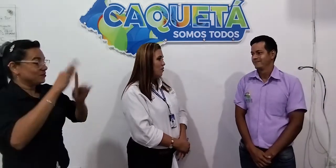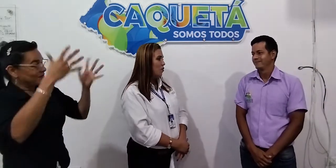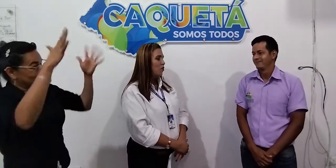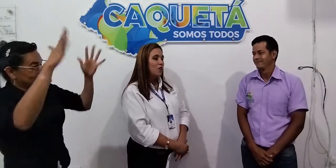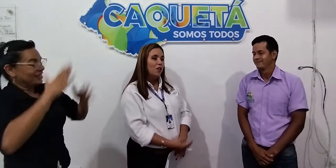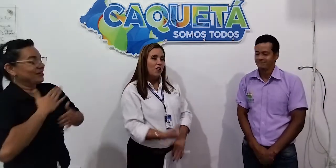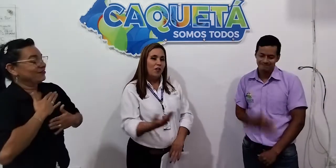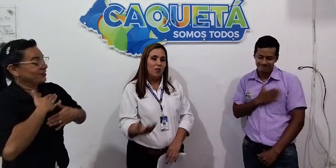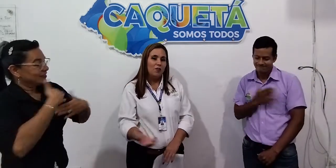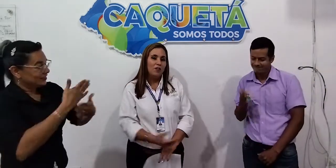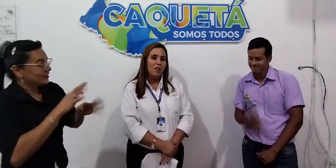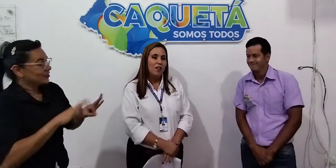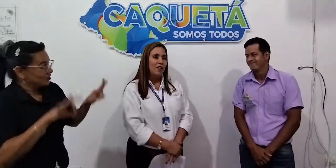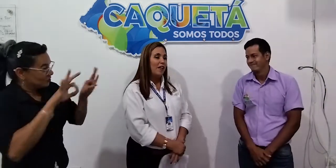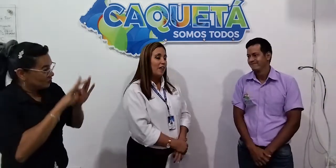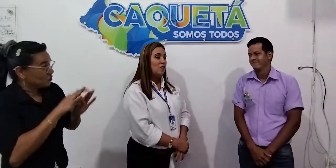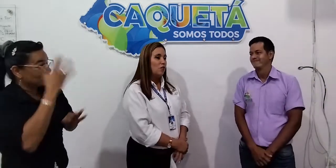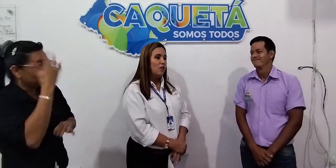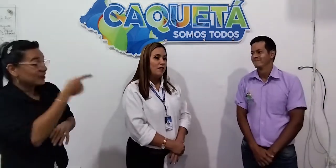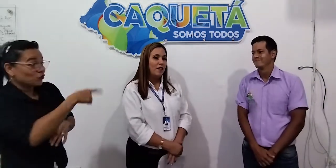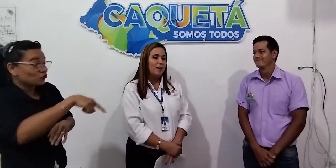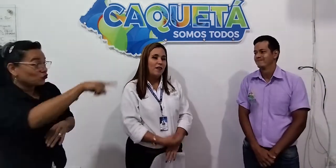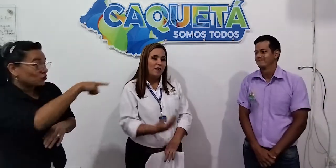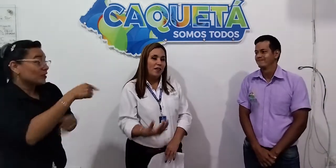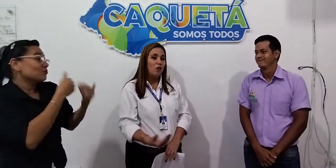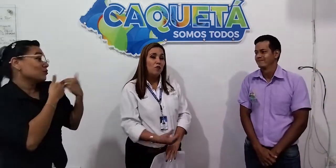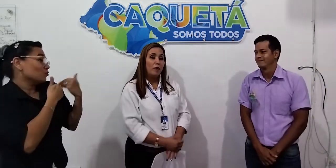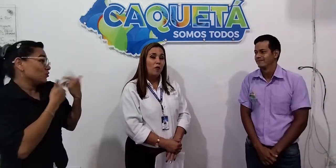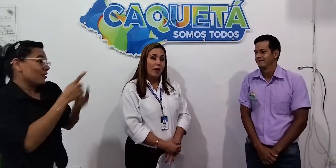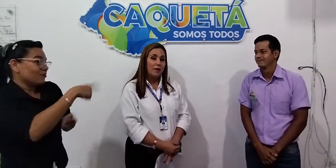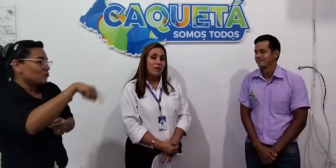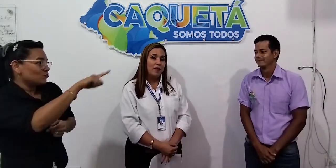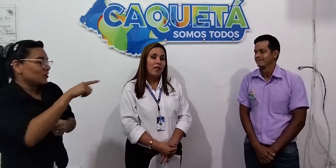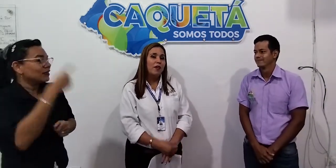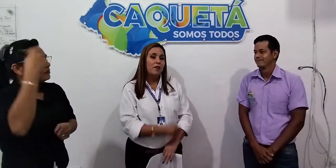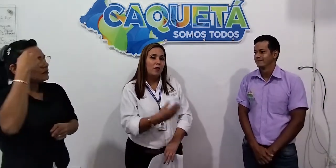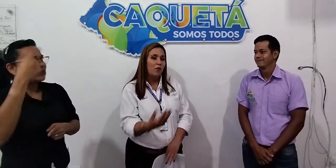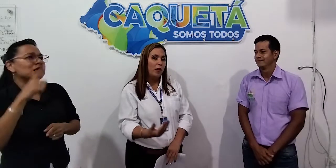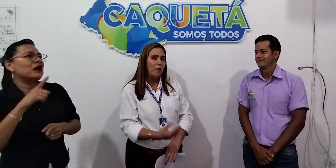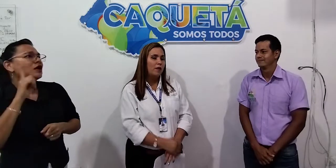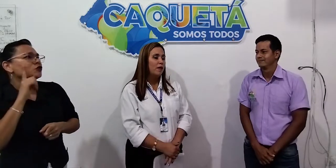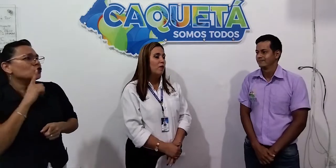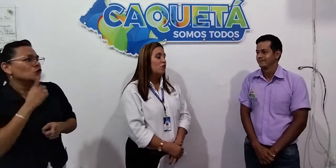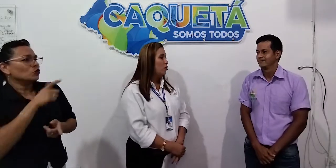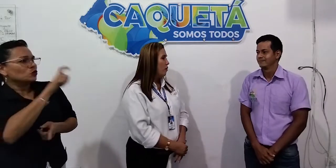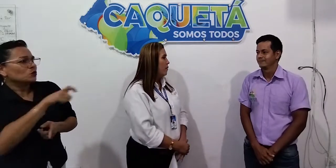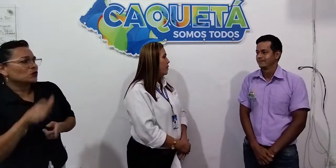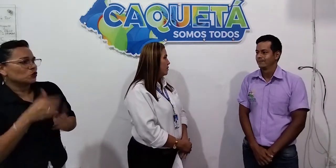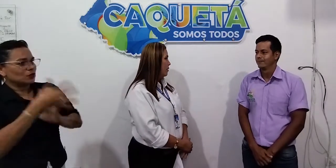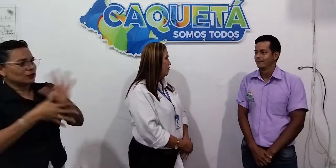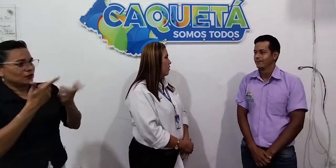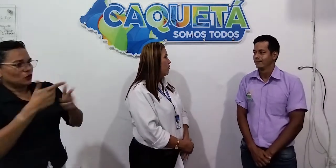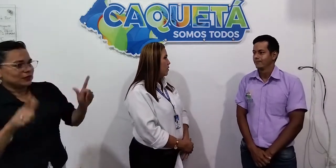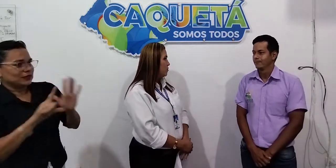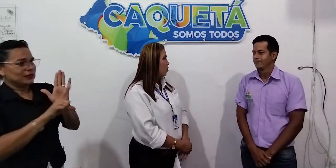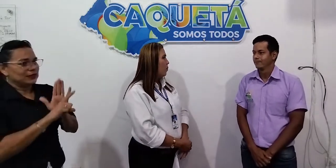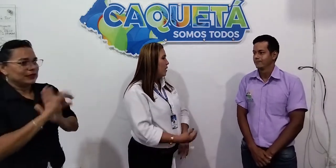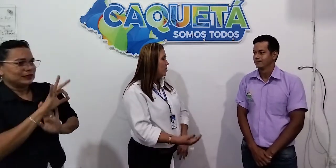son la razón de ser, de conmemorar este día y de obviamente de continuar impartiendo la educación para las